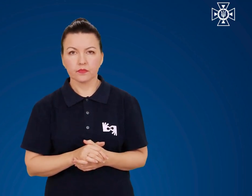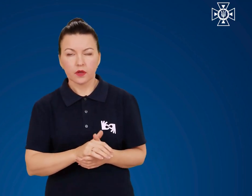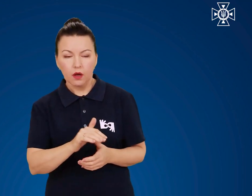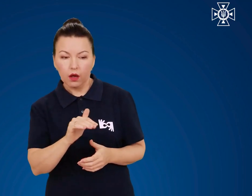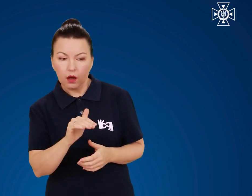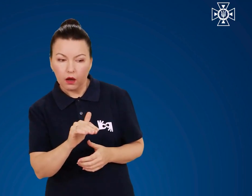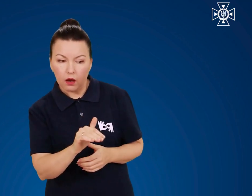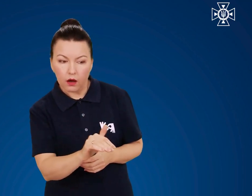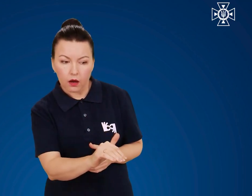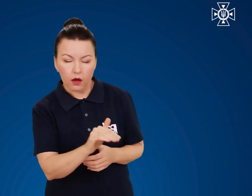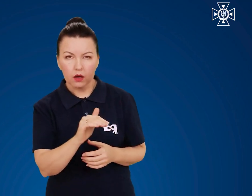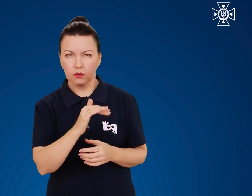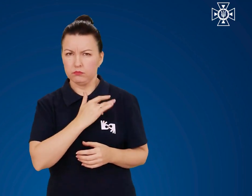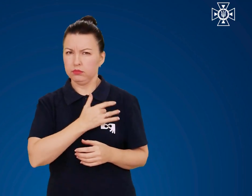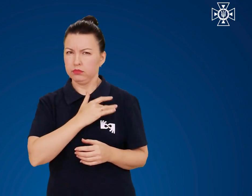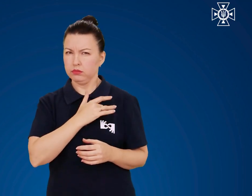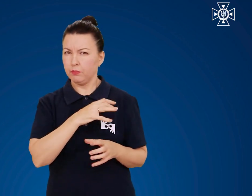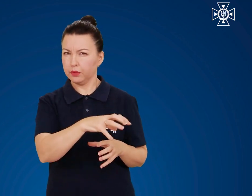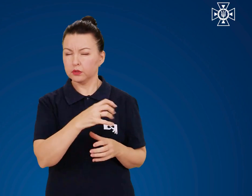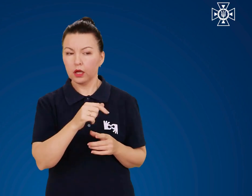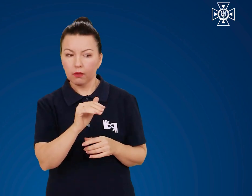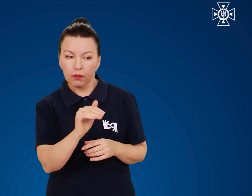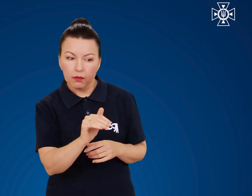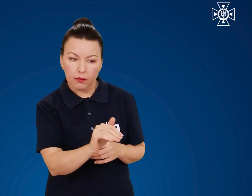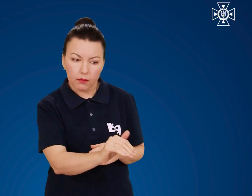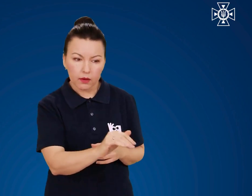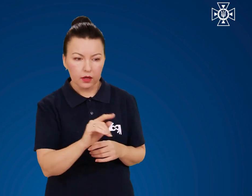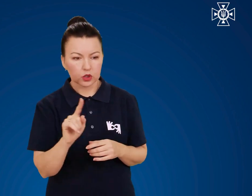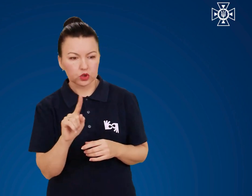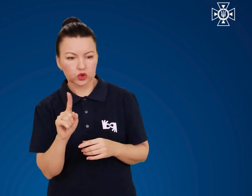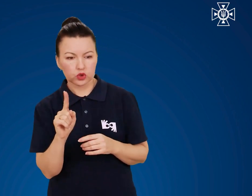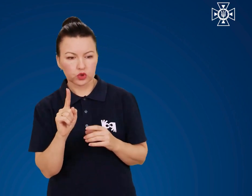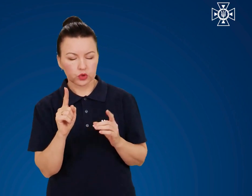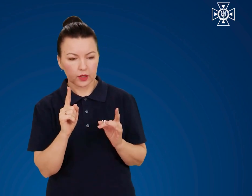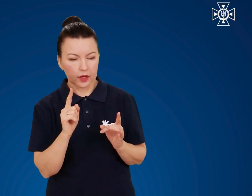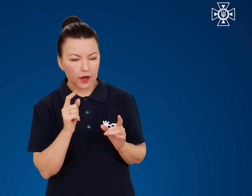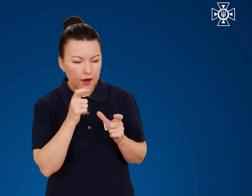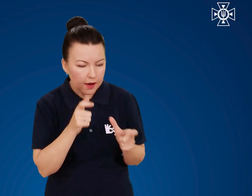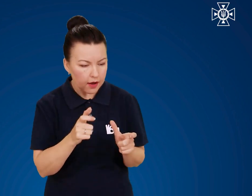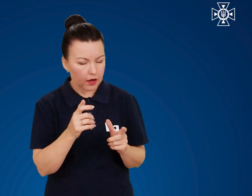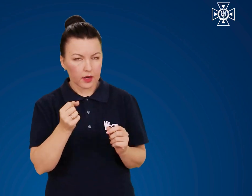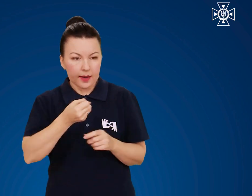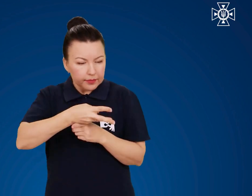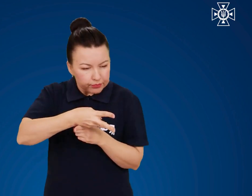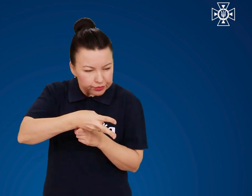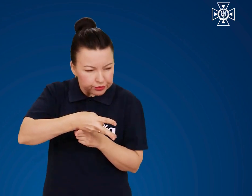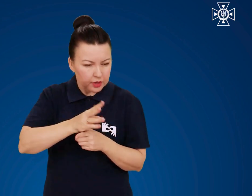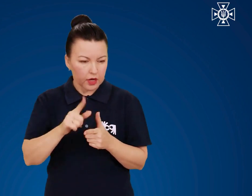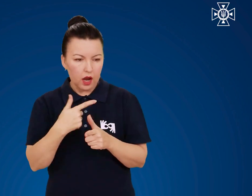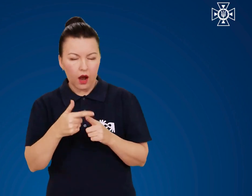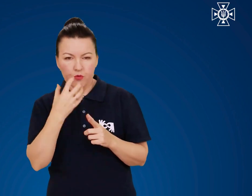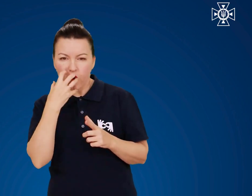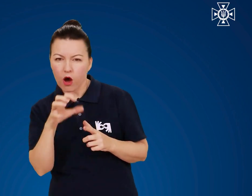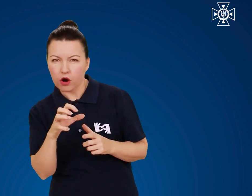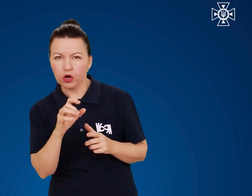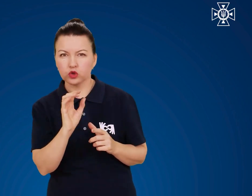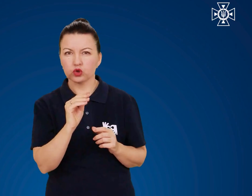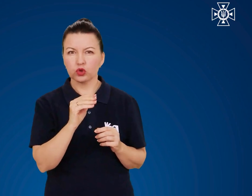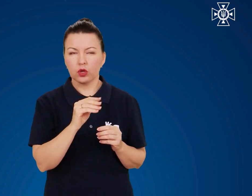Торкатися підозрілого пристрою та здійснювати на нього звуковий, світловий, тепловий чи